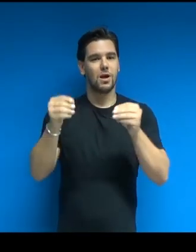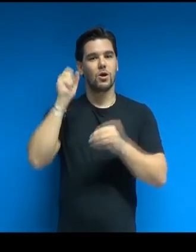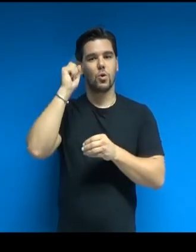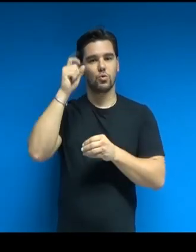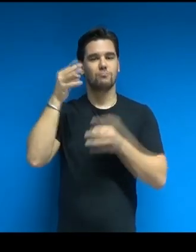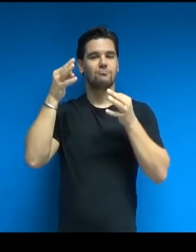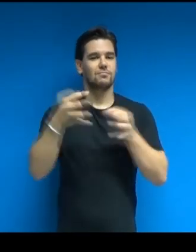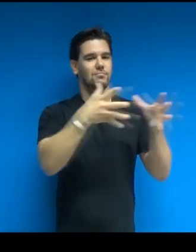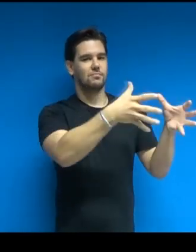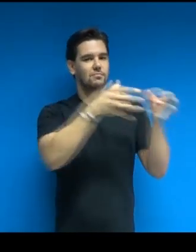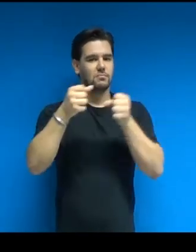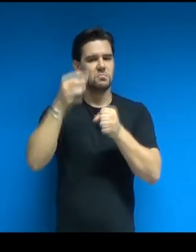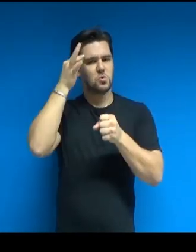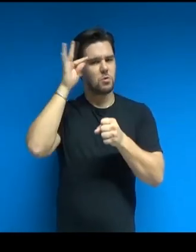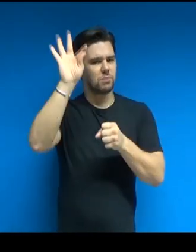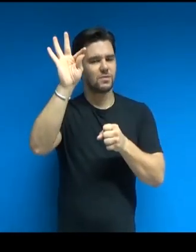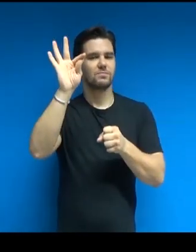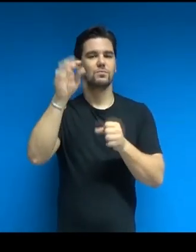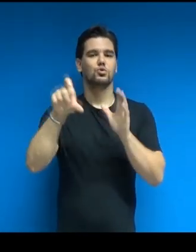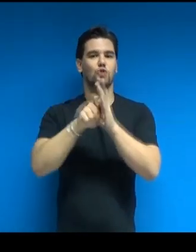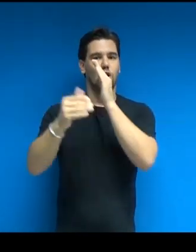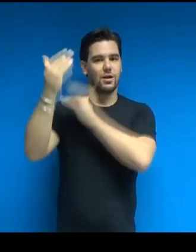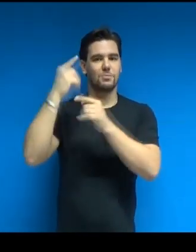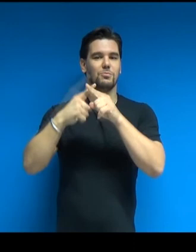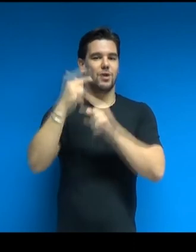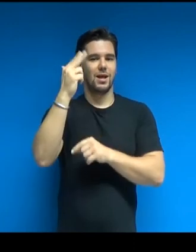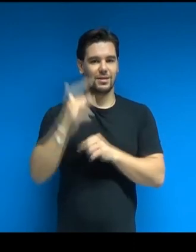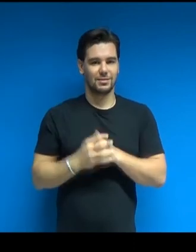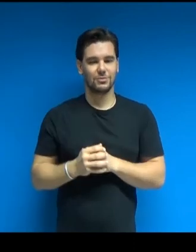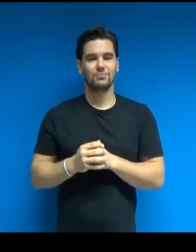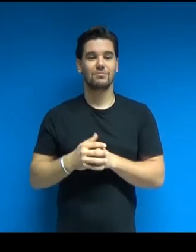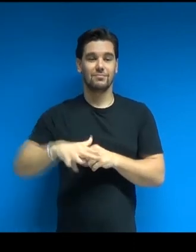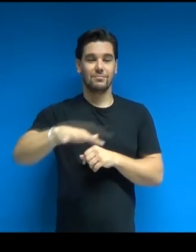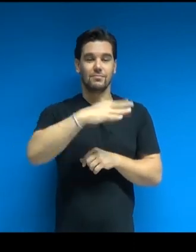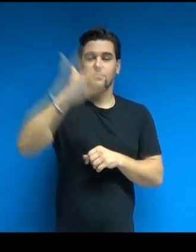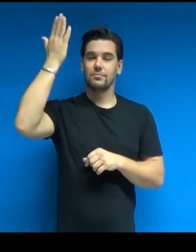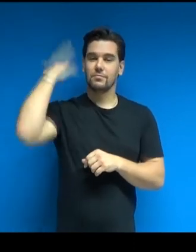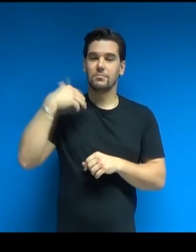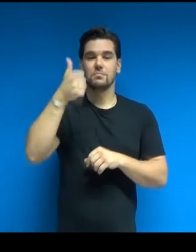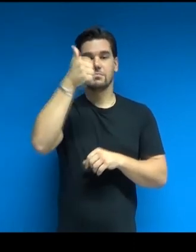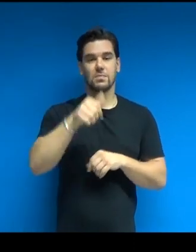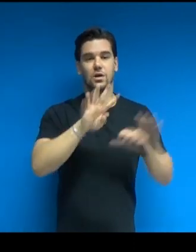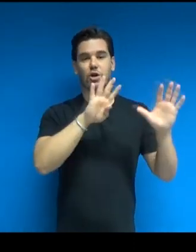Sovrintendenza per i beni culturali, per il suo interesse storico-artistico.